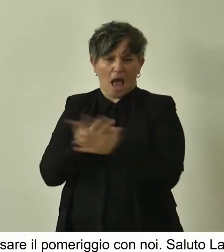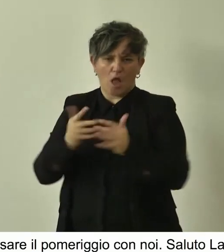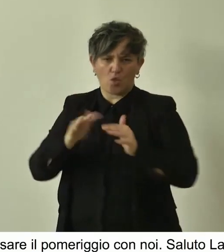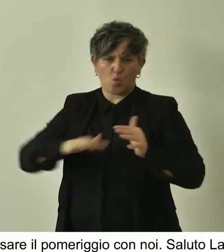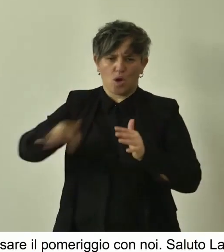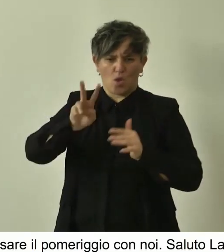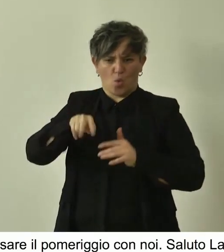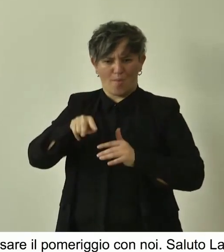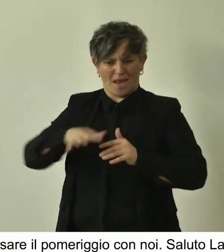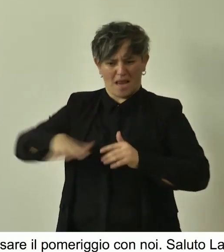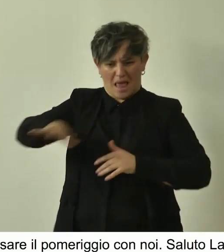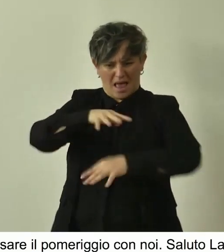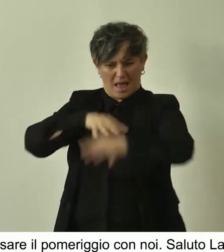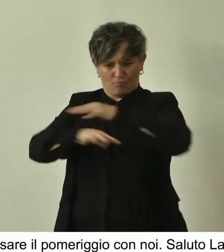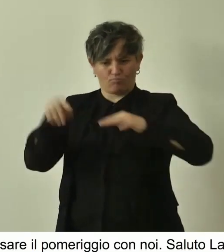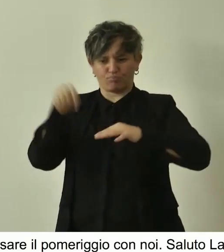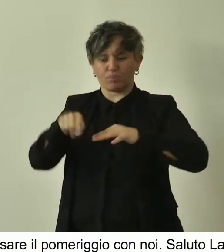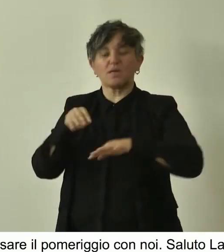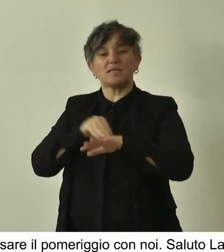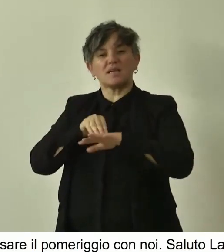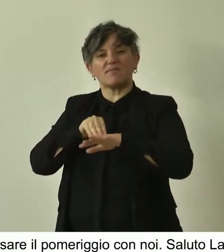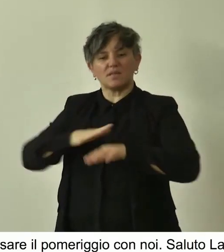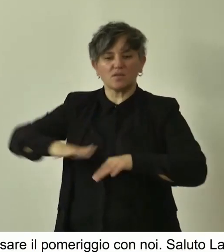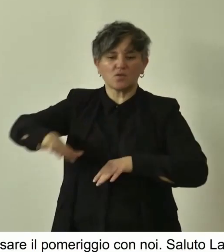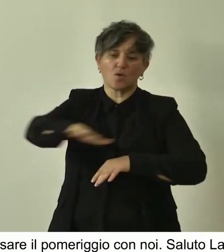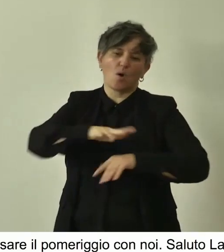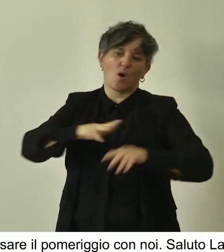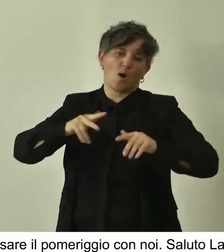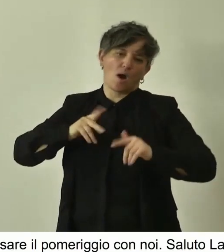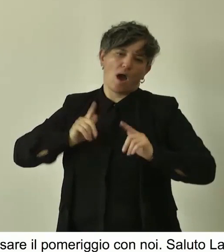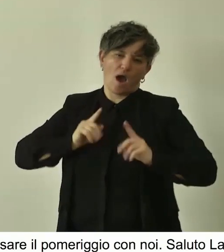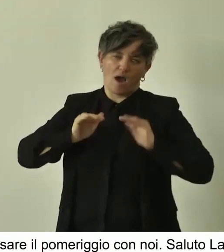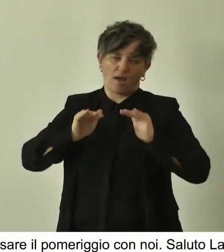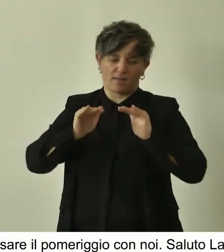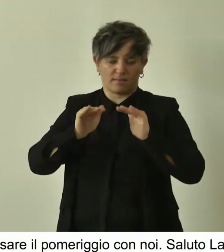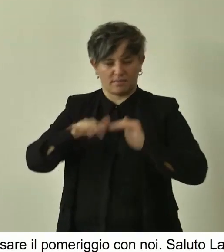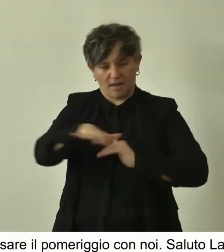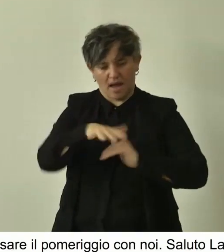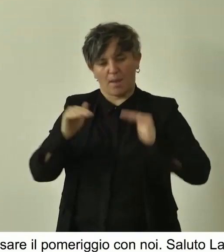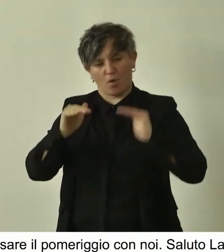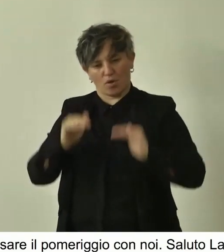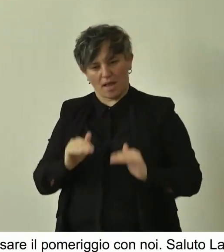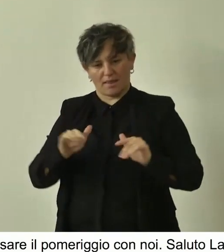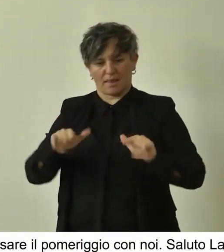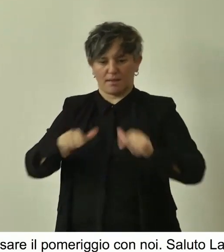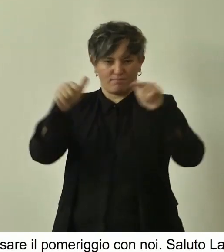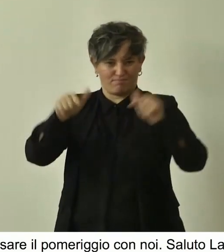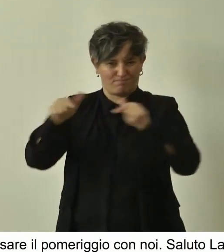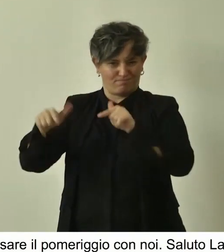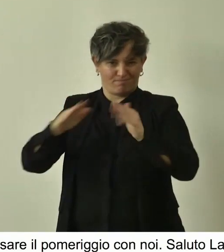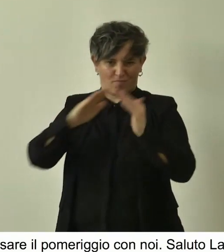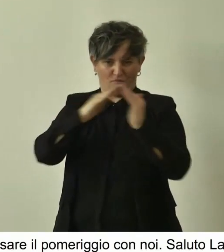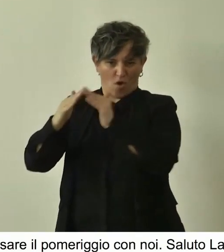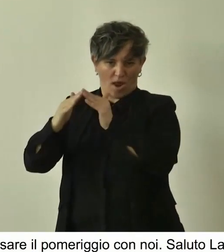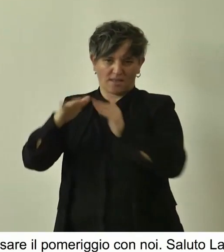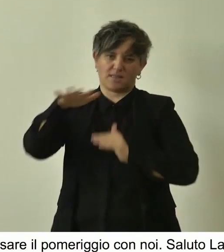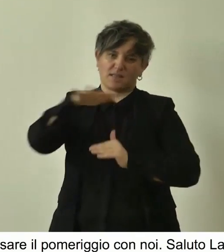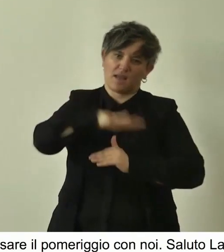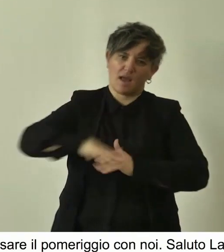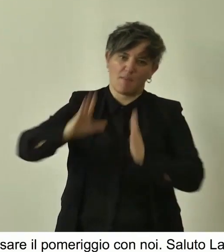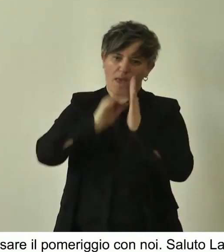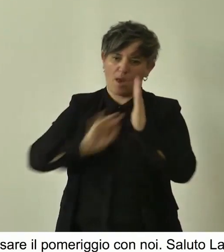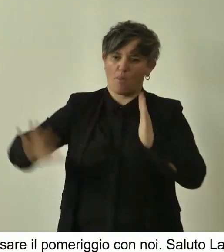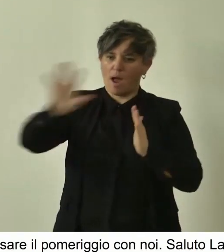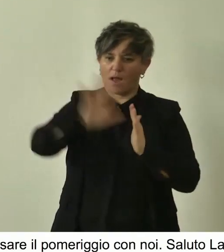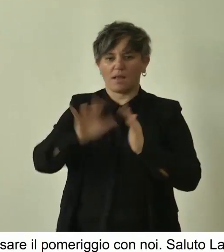Riabita, del servizio, come dicevo prima, aree protette, foreste e sviluppo della montagna della Regione Minia, Francesco Bezio, che saluto molto